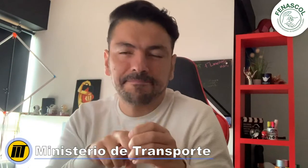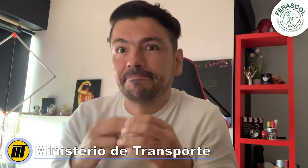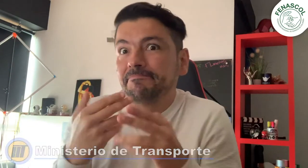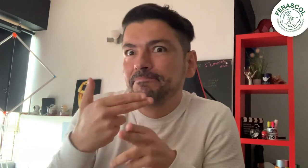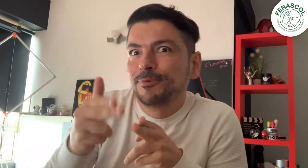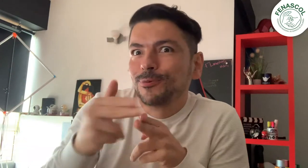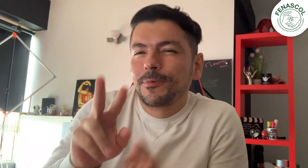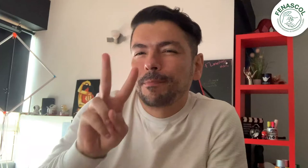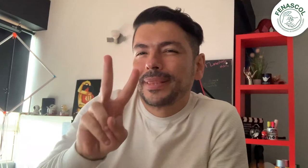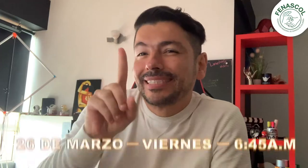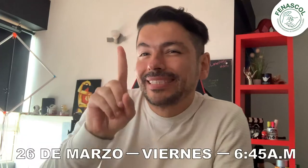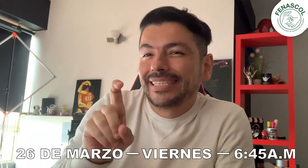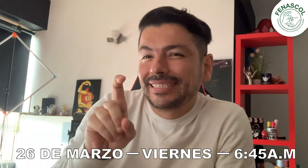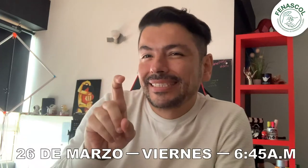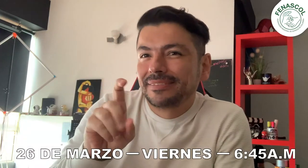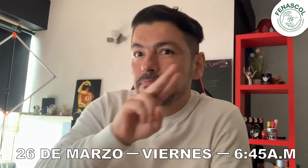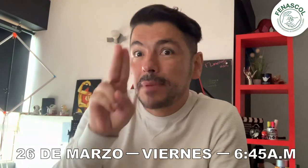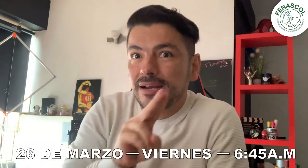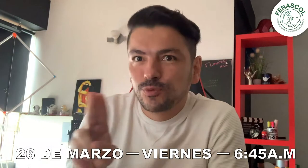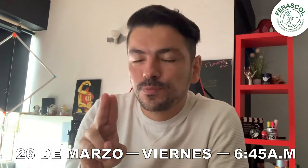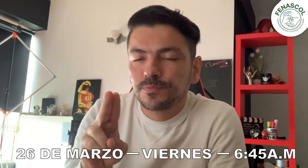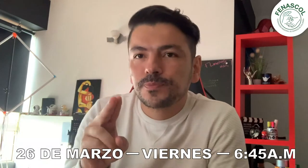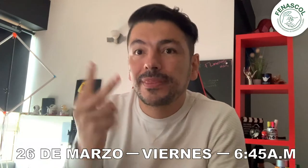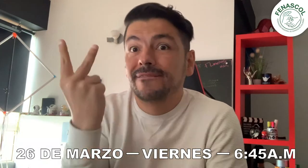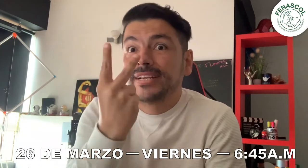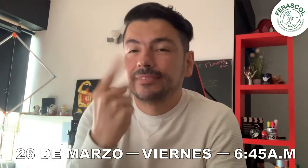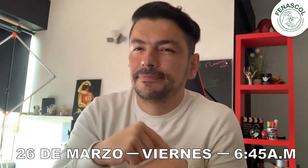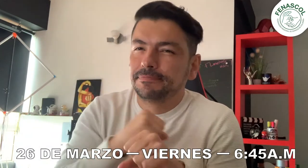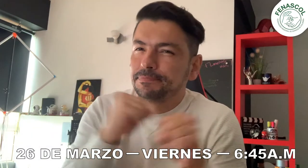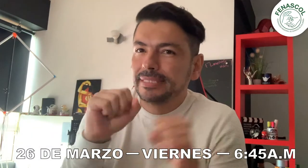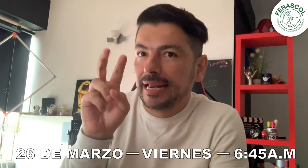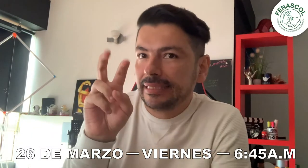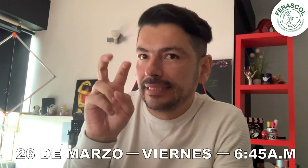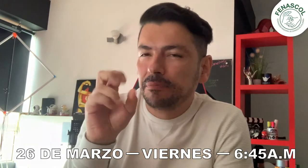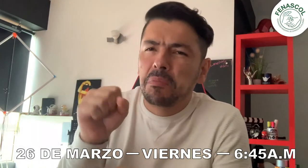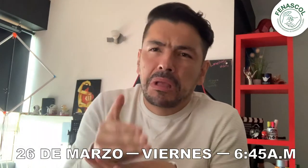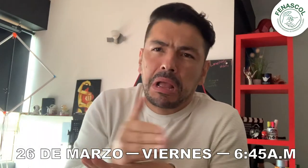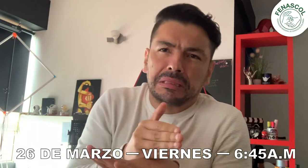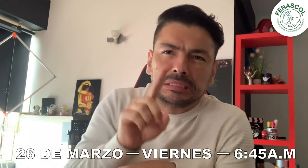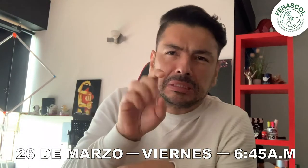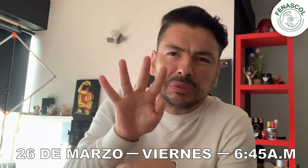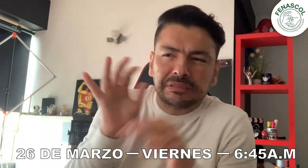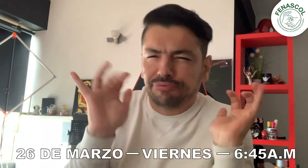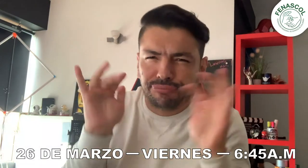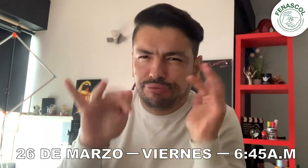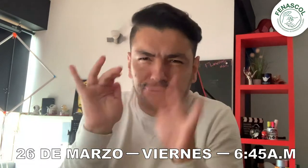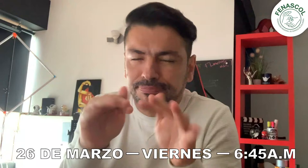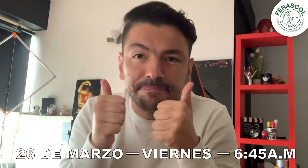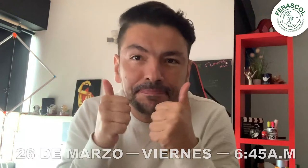saben que la convocatoria es para este viernes 26 de marzo a las 7 de la mañana. Ojalá puedan llegar bien temprano, unos 15 minutos antes para